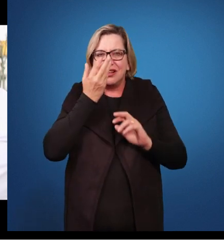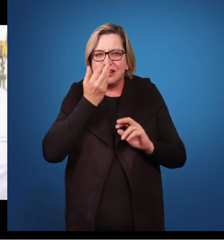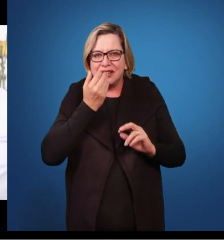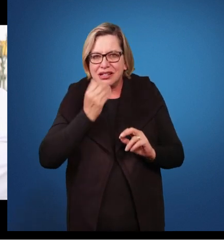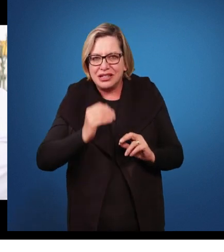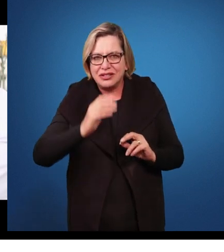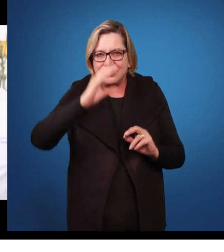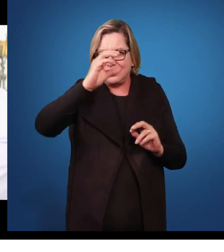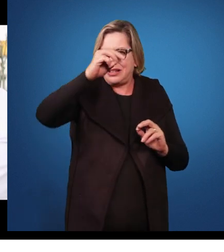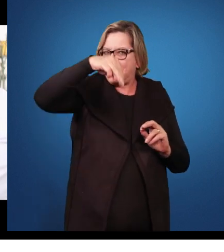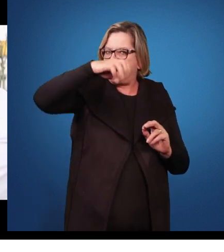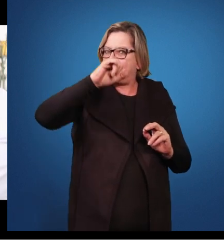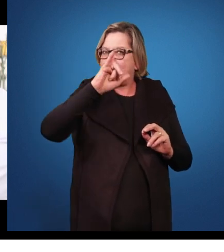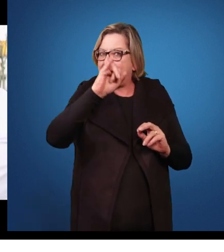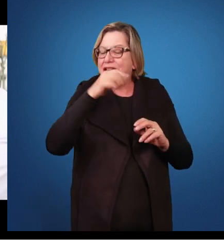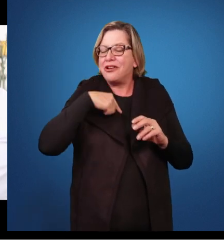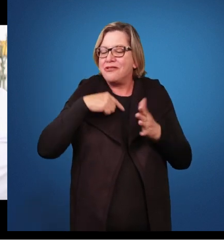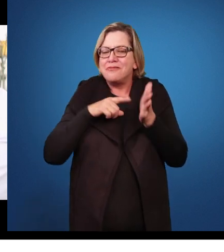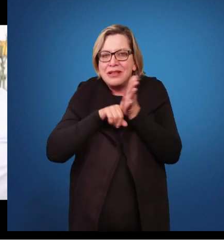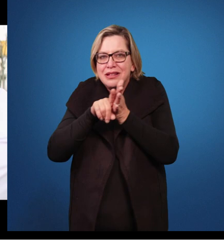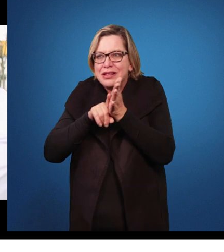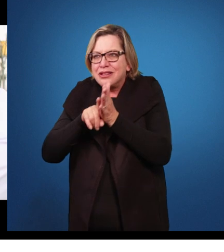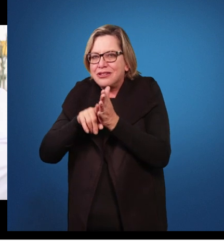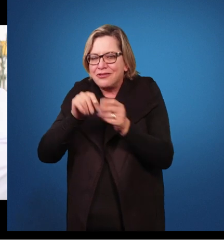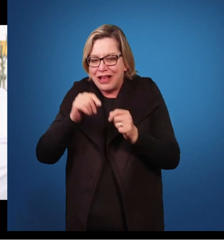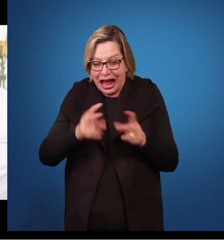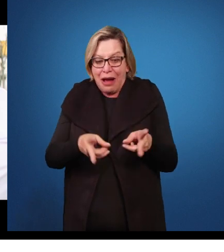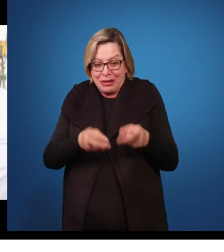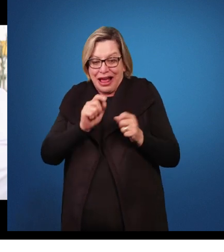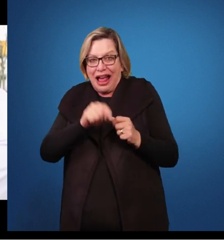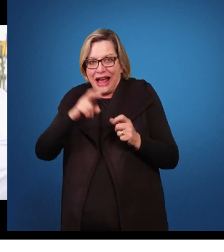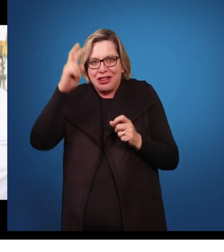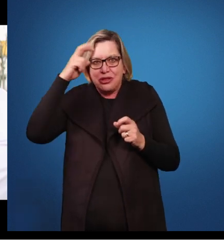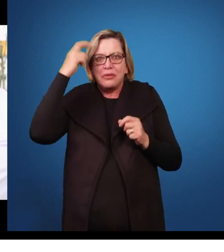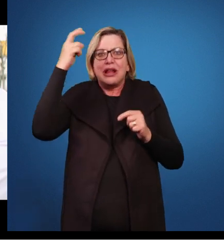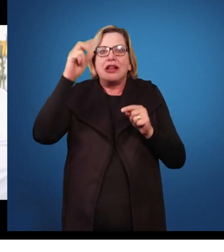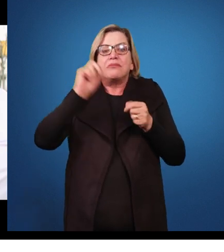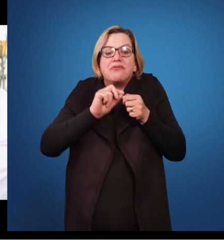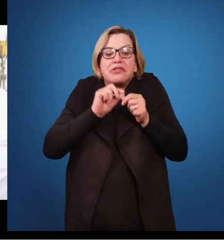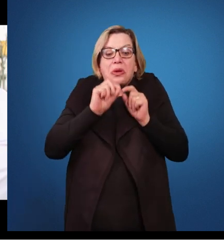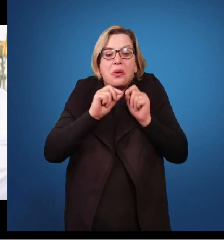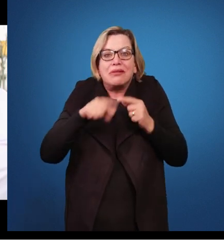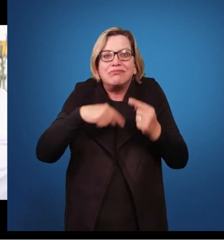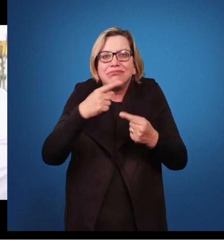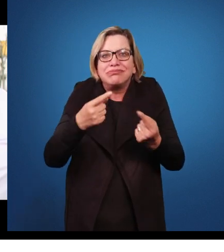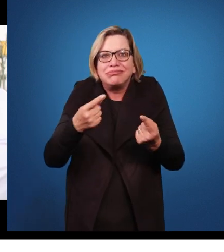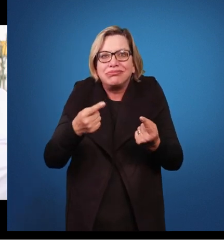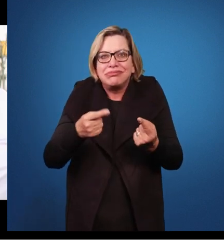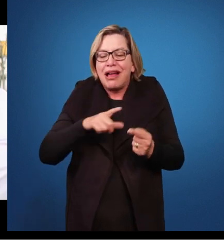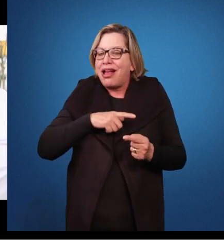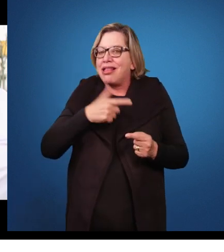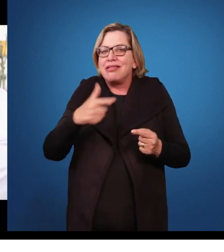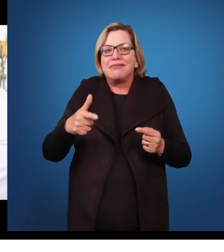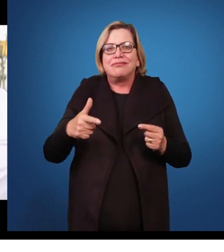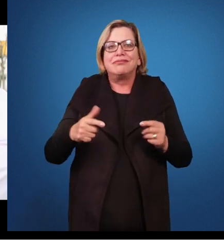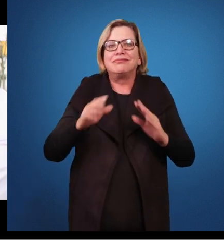educação infantil. Mas vamos fazer o que depois? Porque já que elas não têm um ambiente para atendimento